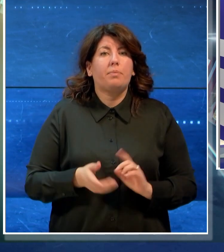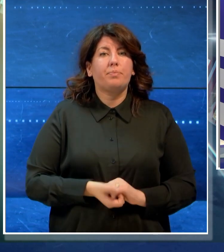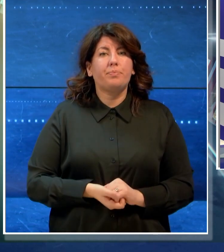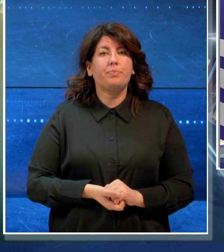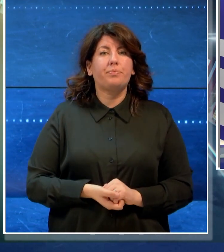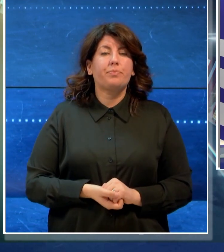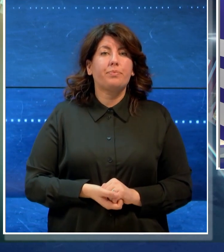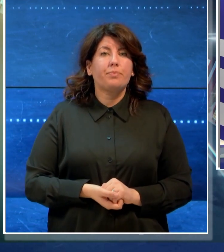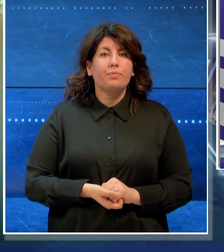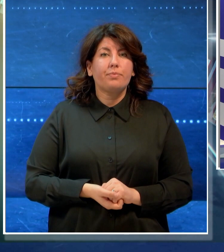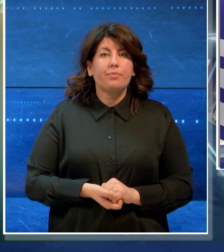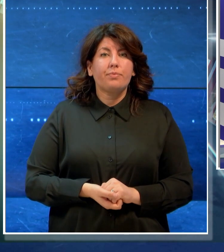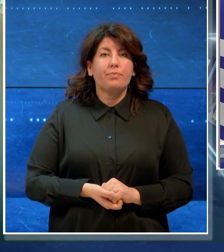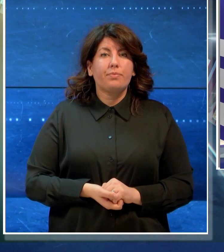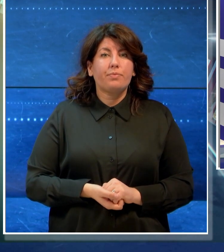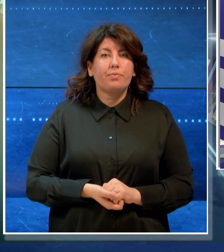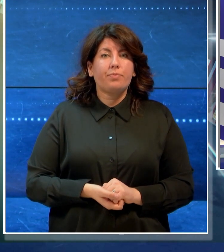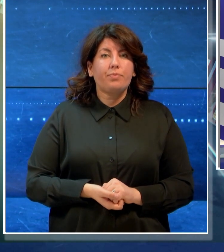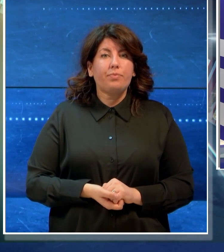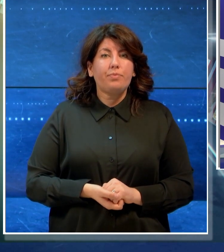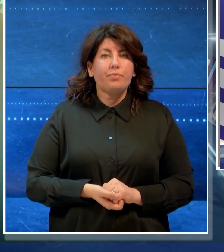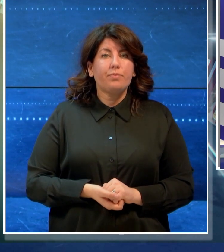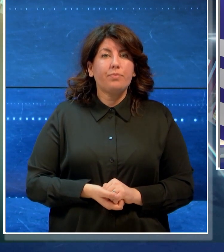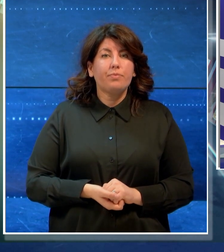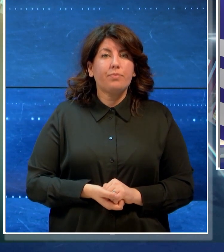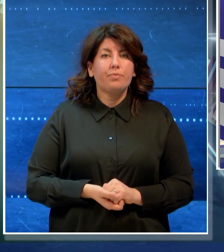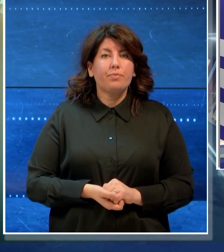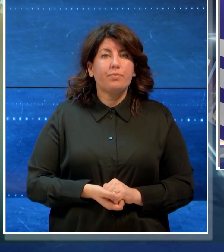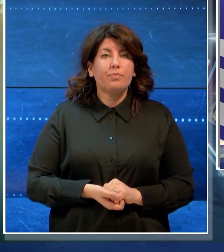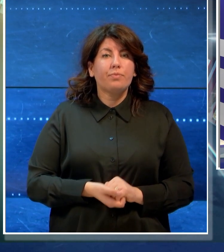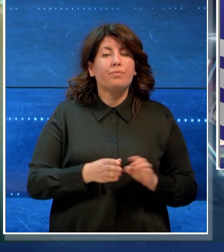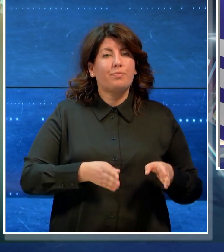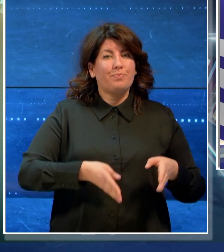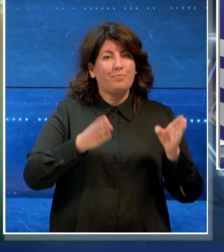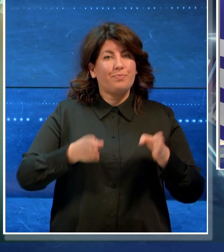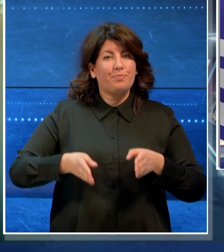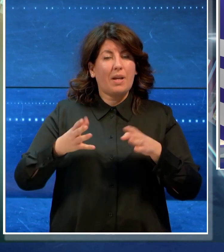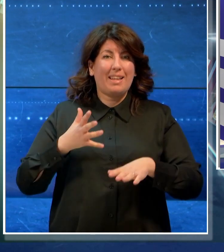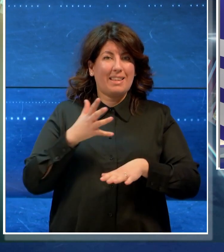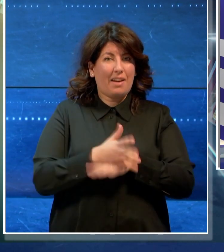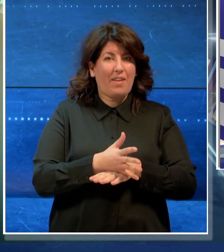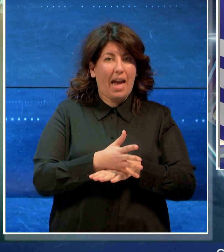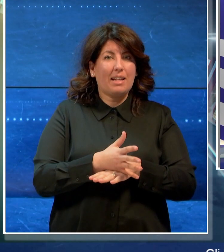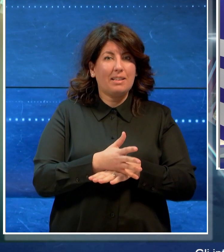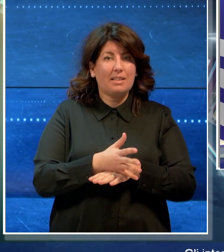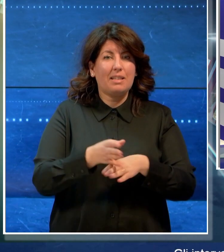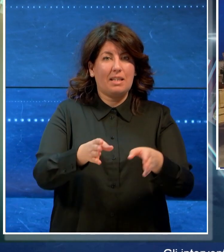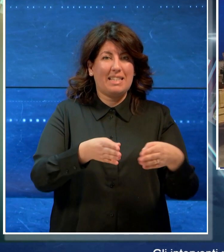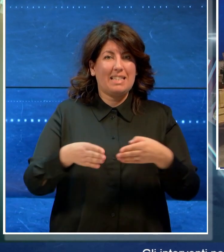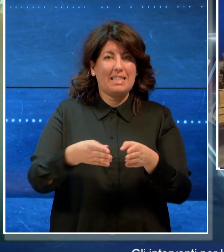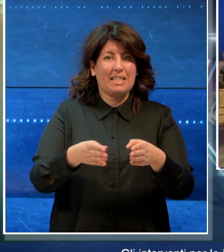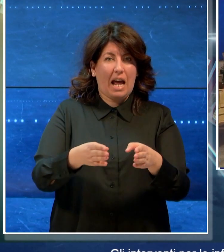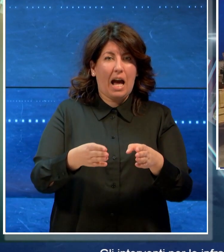Gli interventi per le infrastrutture stradali a Fasano e nei